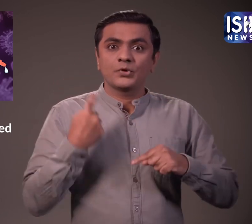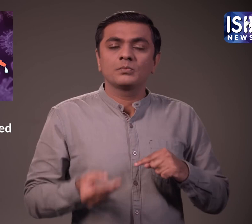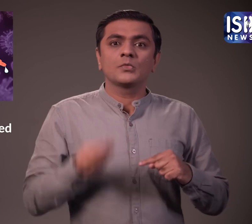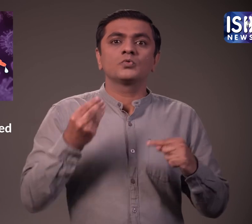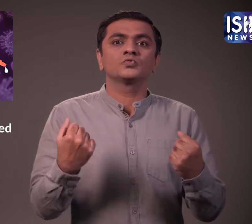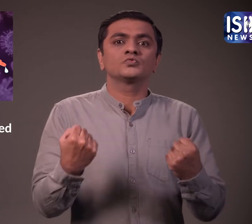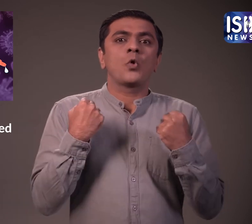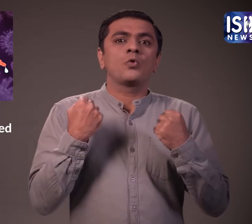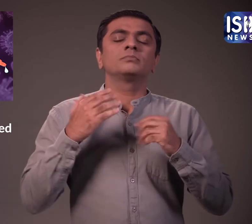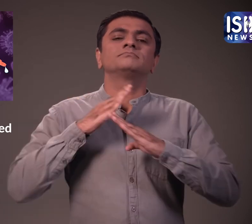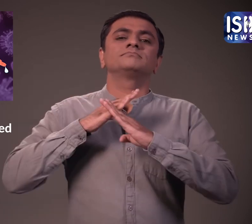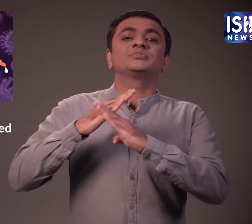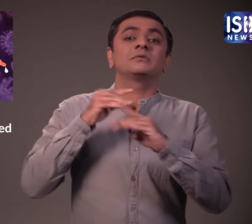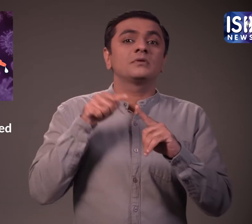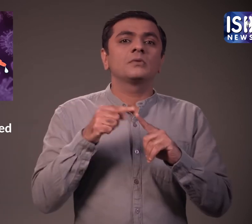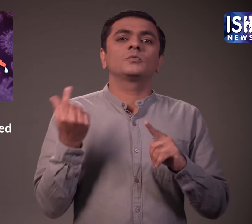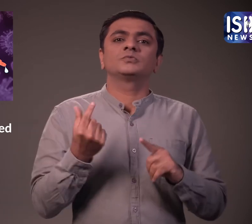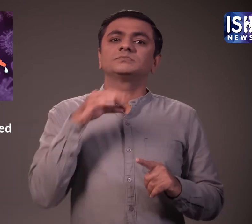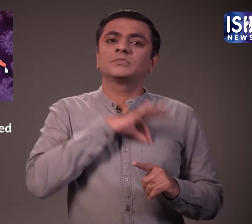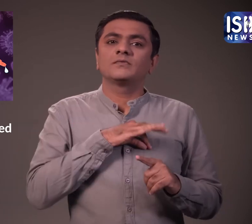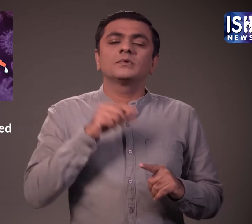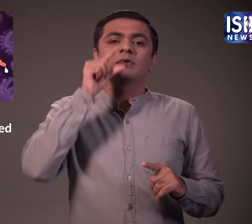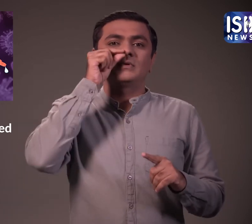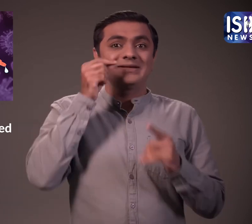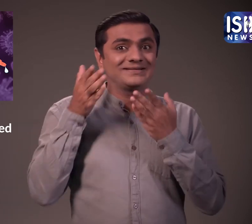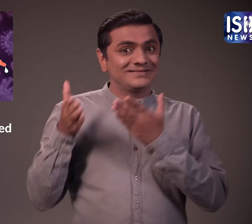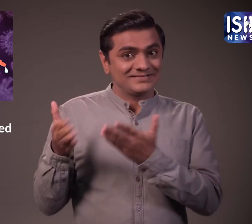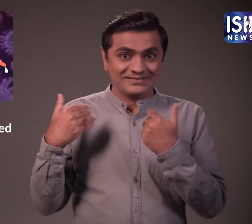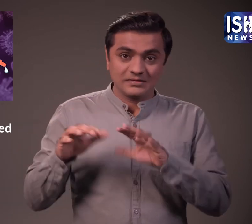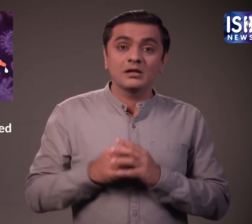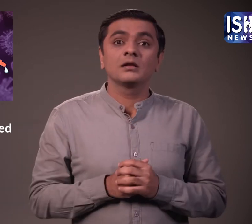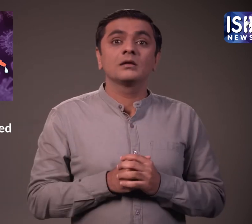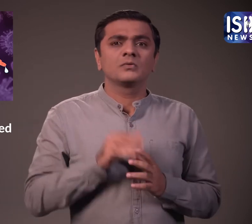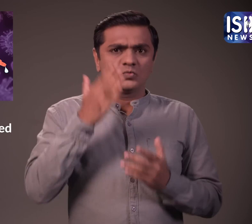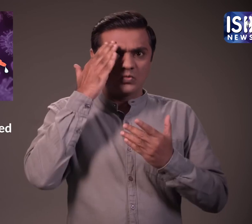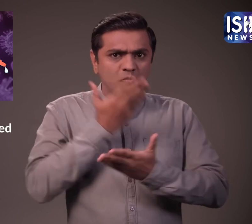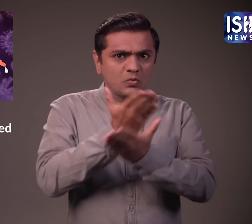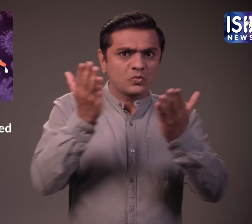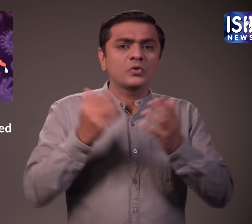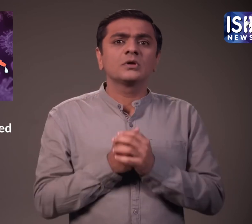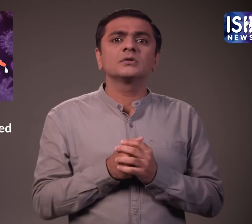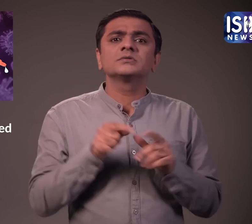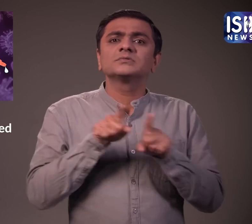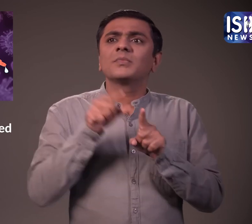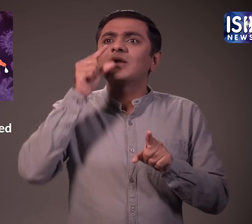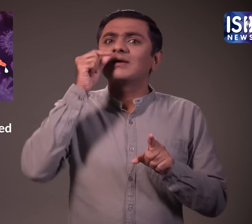इसने बहतर प्रतिरक्षा भी प्रदान की इसलिए नाग का टीका लापकारी होगा नेजल वैक्सीन